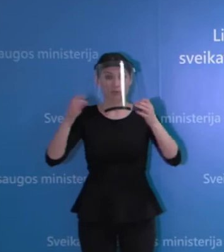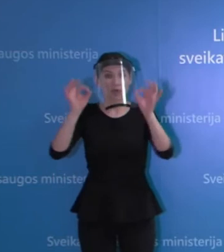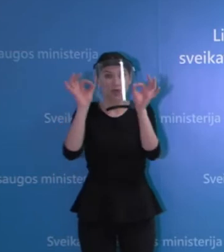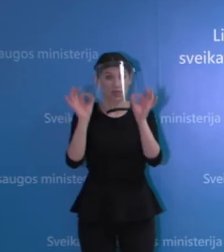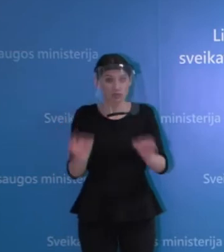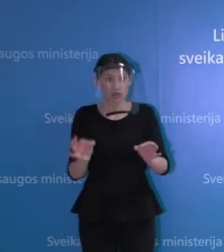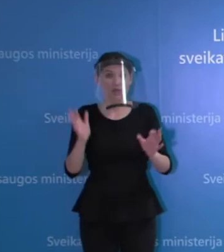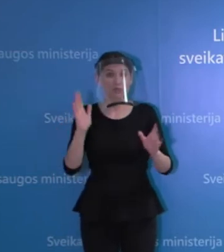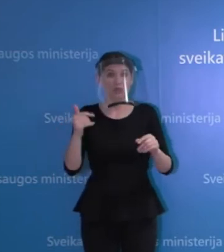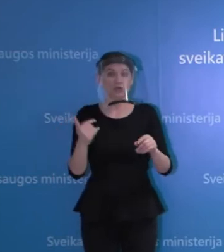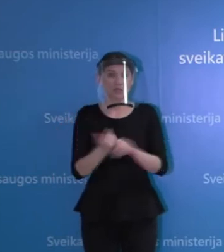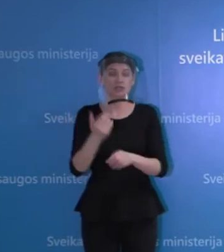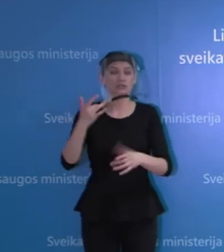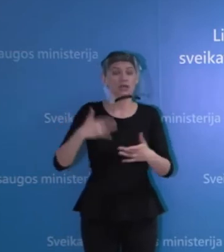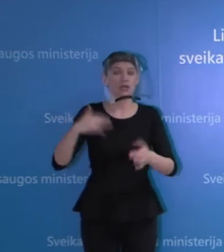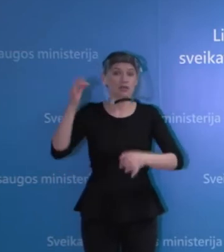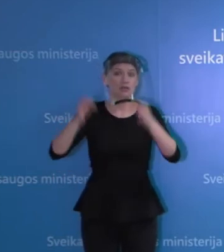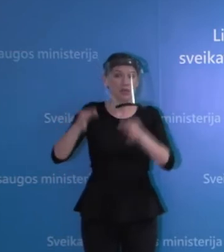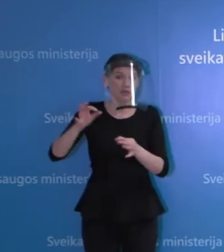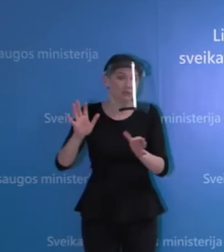tam tikruosmė nuo atsakomybės klausimas.